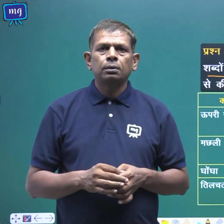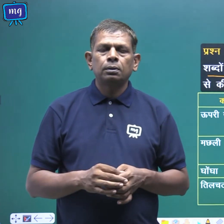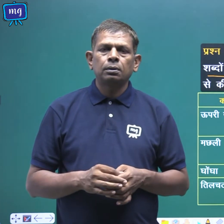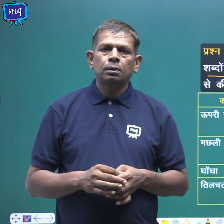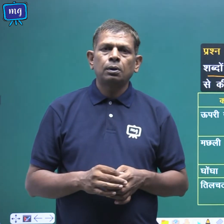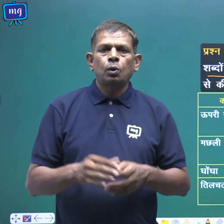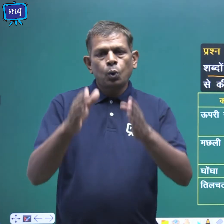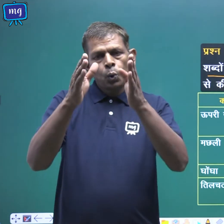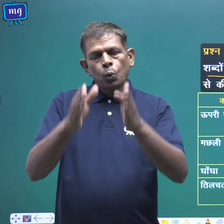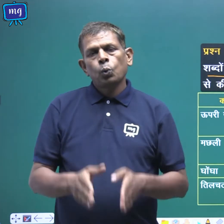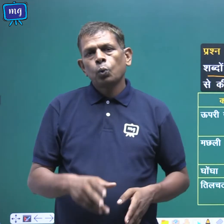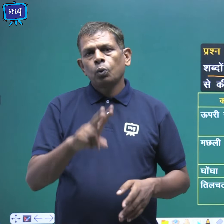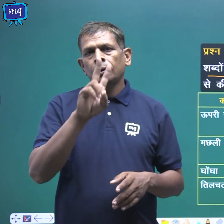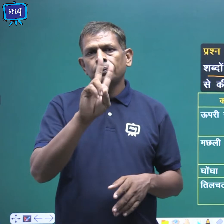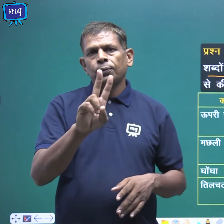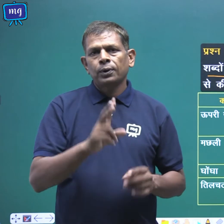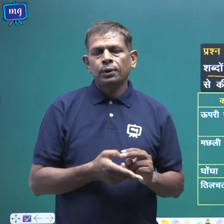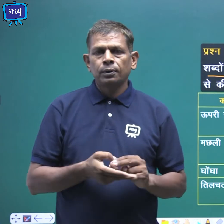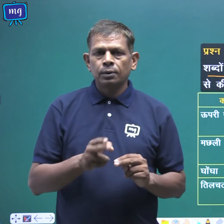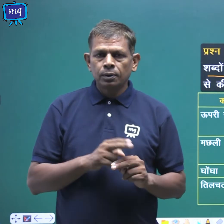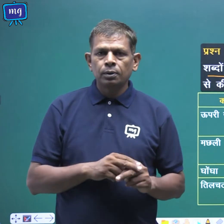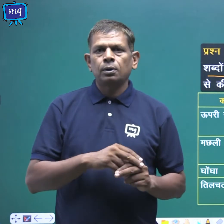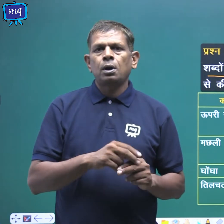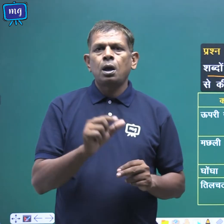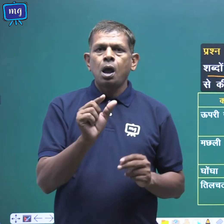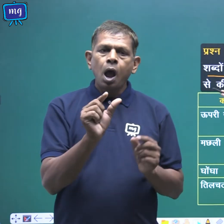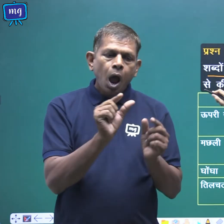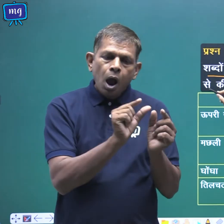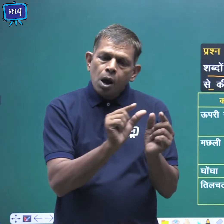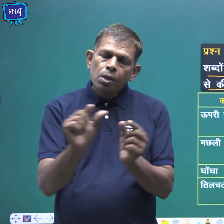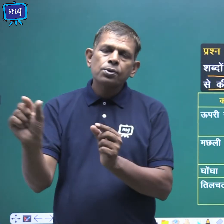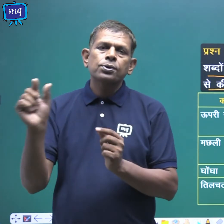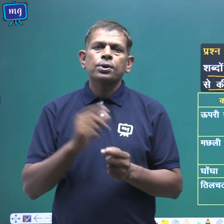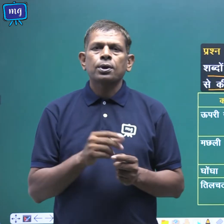कॉलम दो के कथन से कीजिए